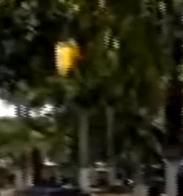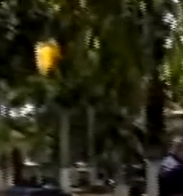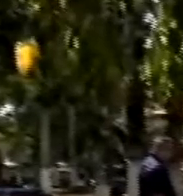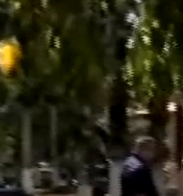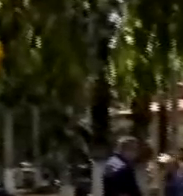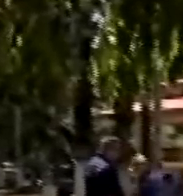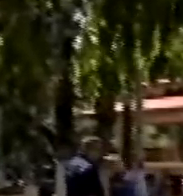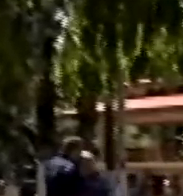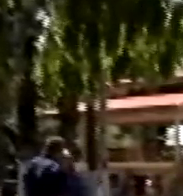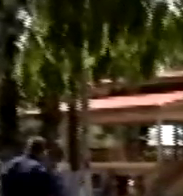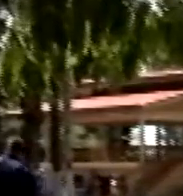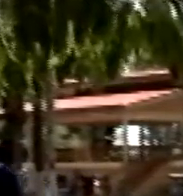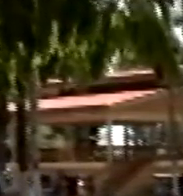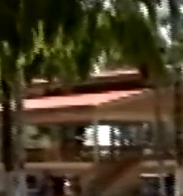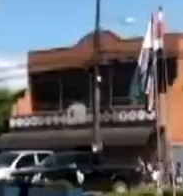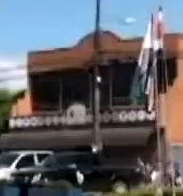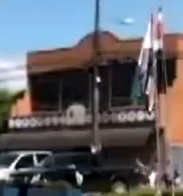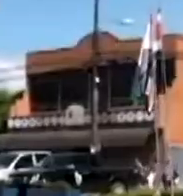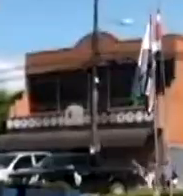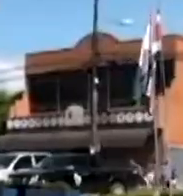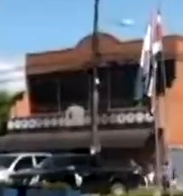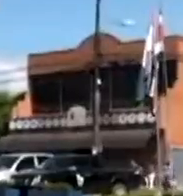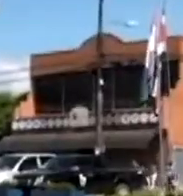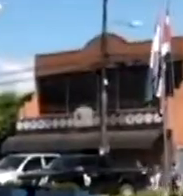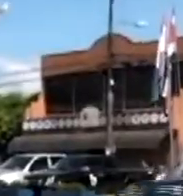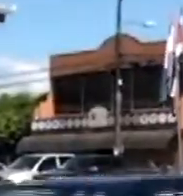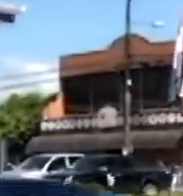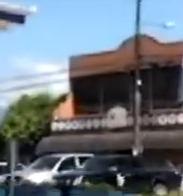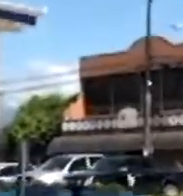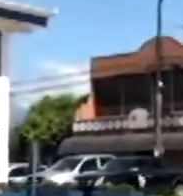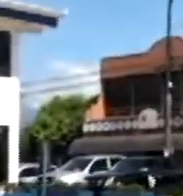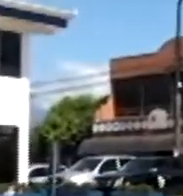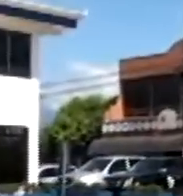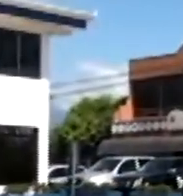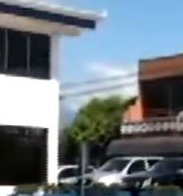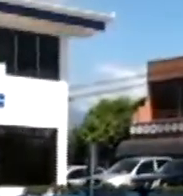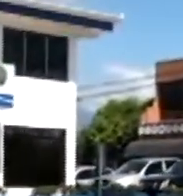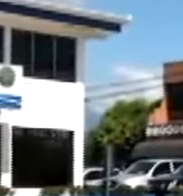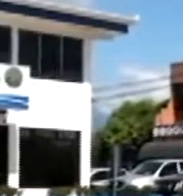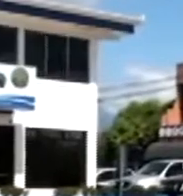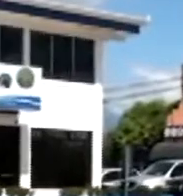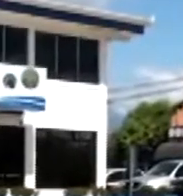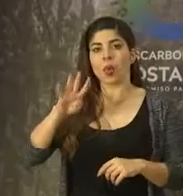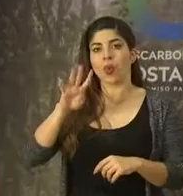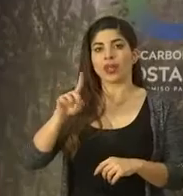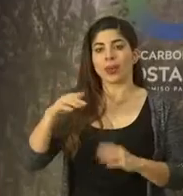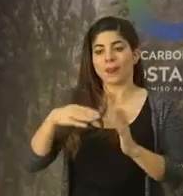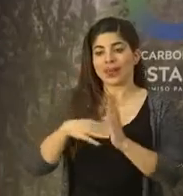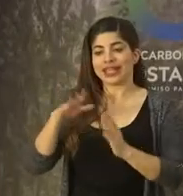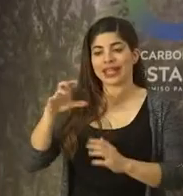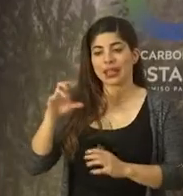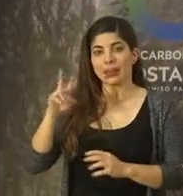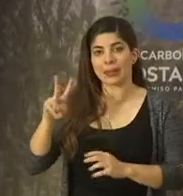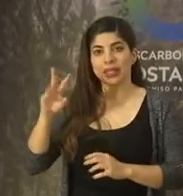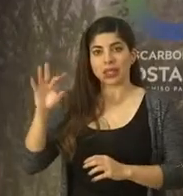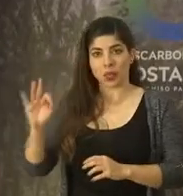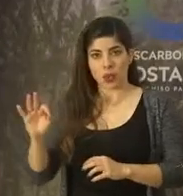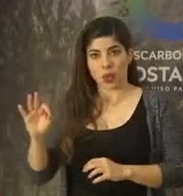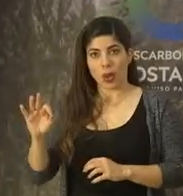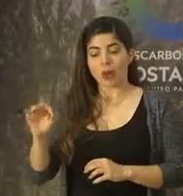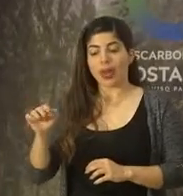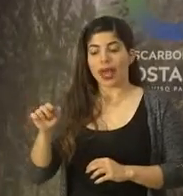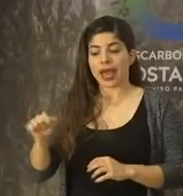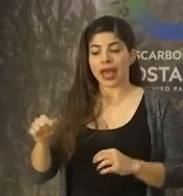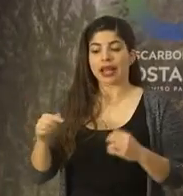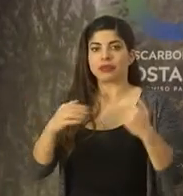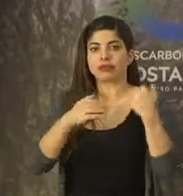Buenos Aires. Dicha comisión, creada a partir del Decreto Ejecutivo número 41.529, estará a cargo